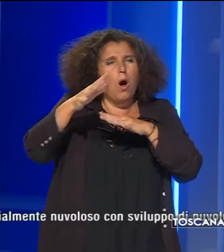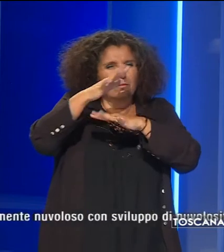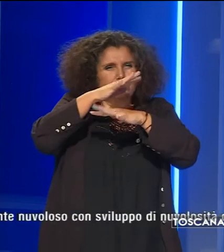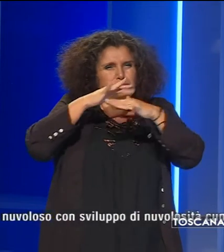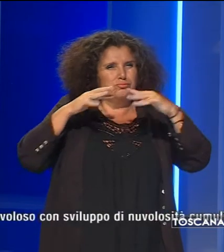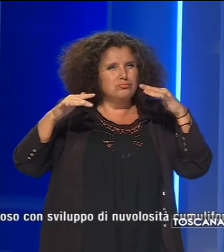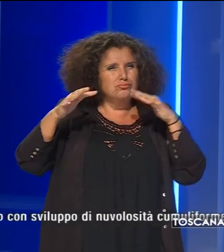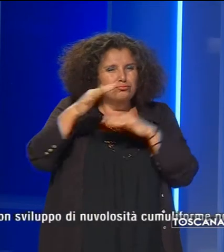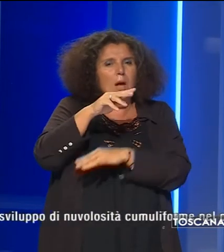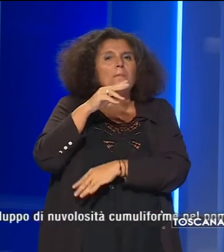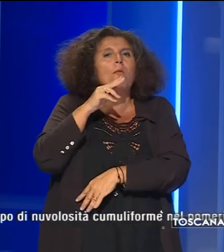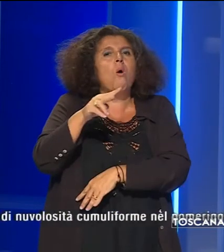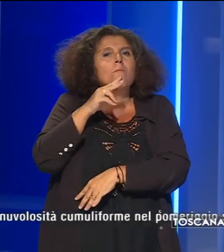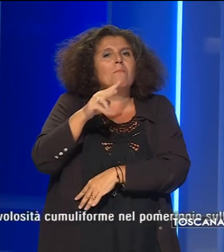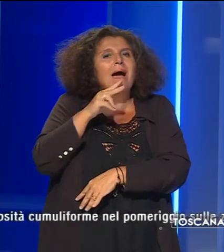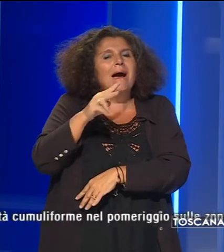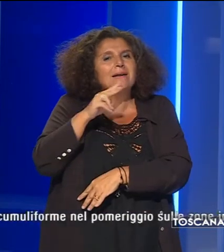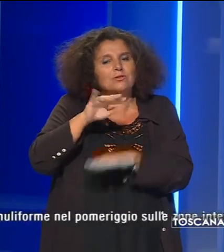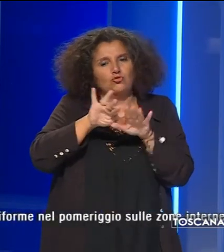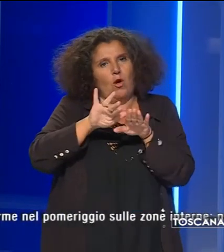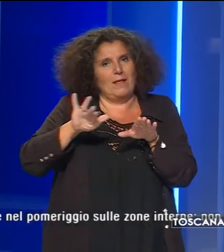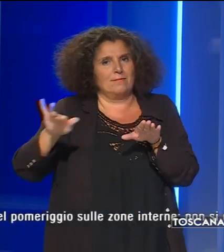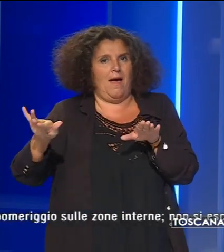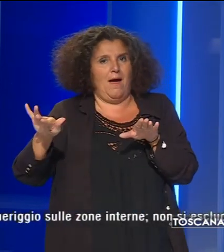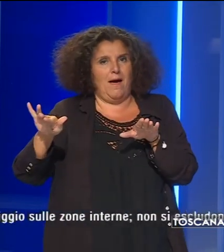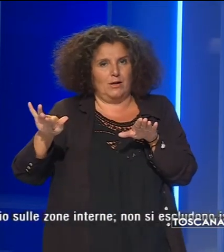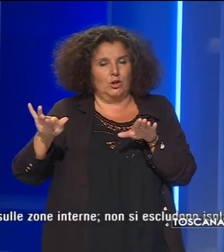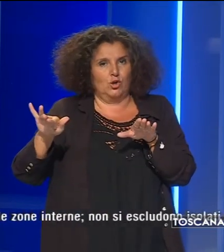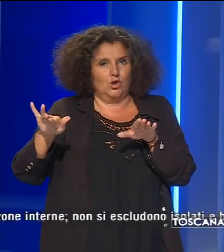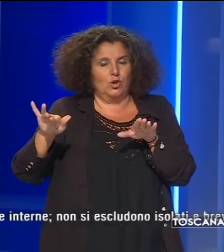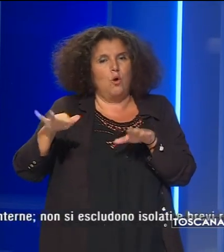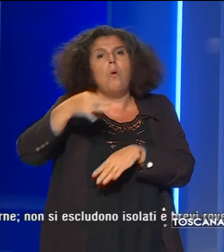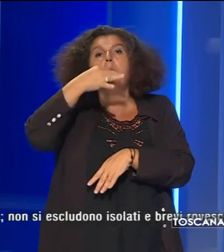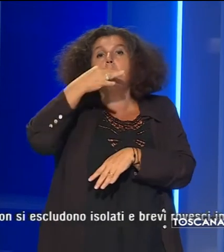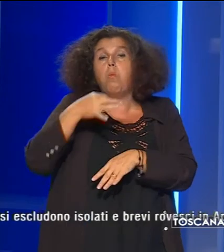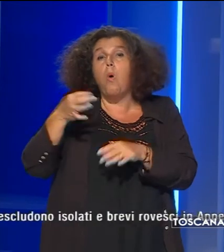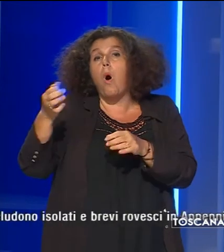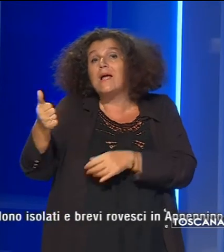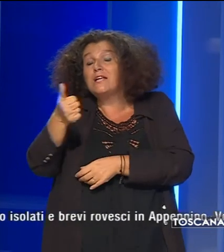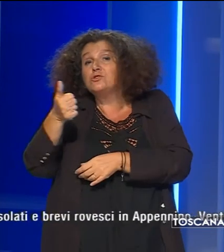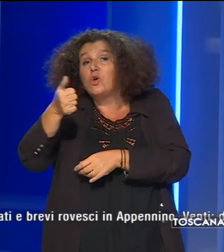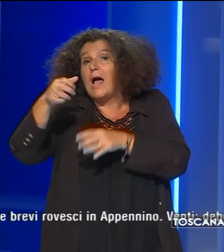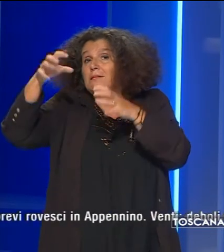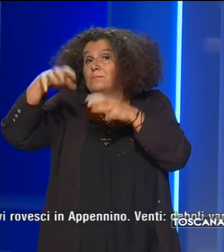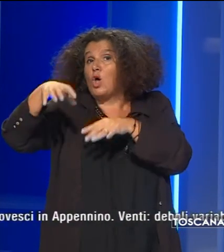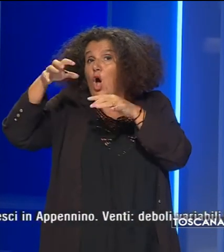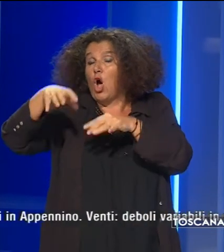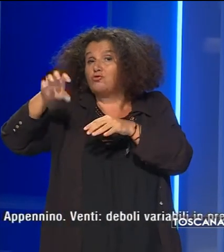nuvolosità nel pomeriggio però sulle zone interne non si escludono isolati e brevi rovesci